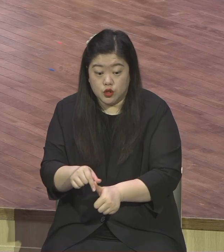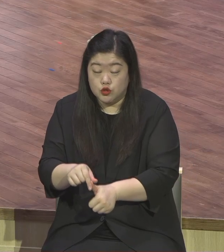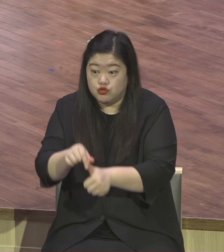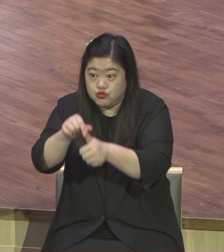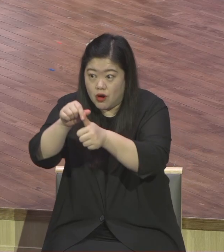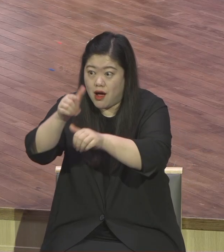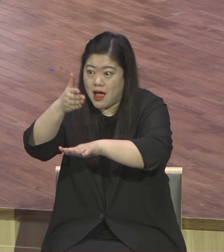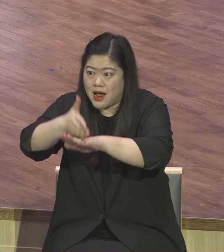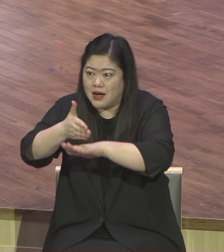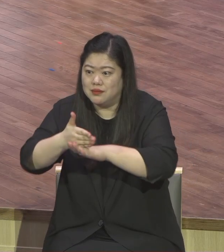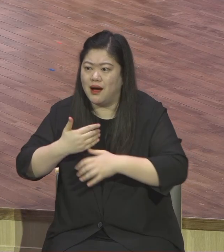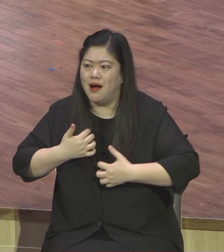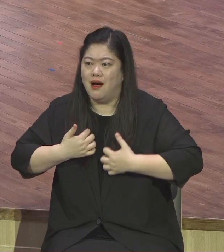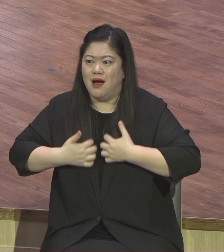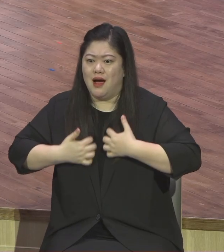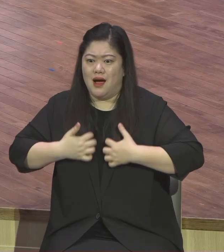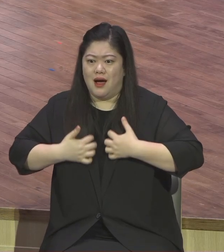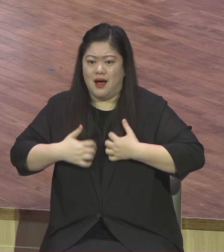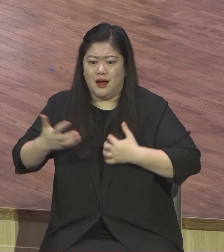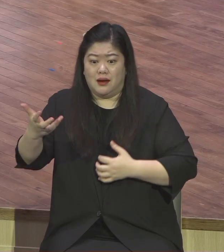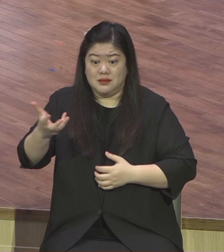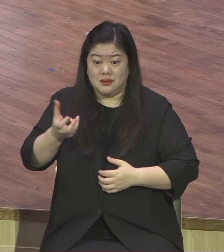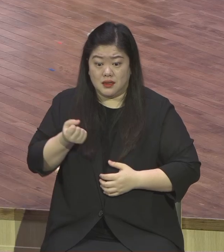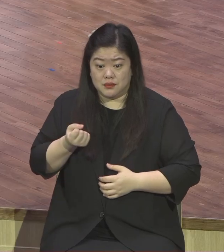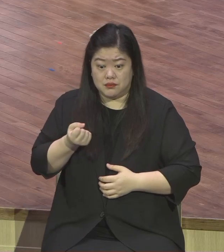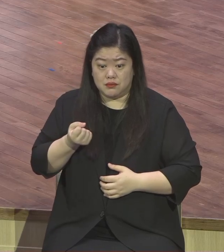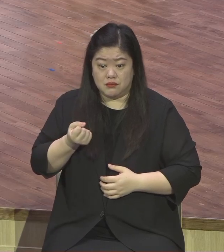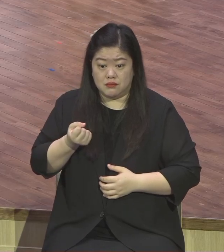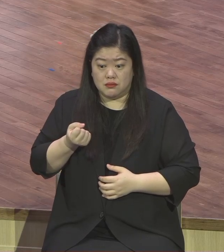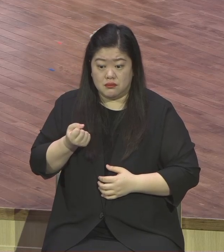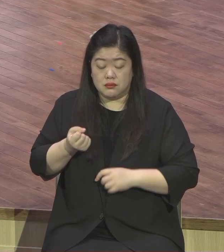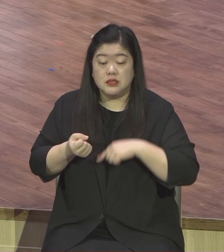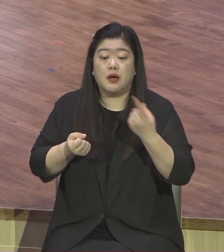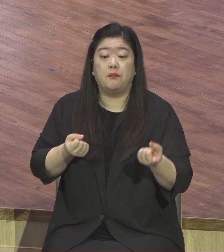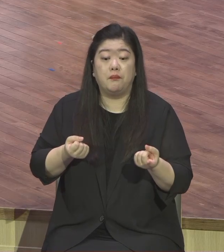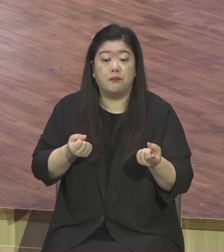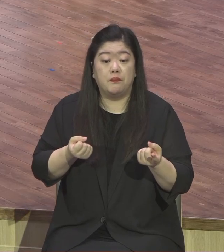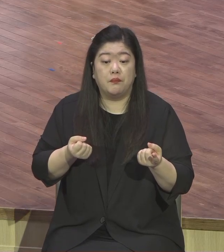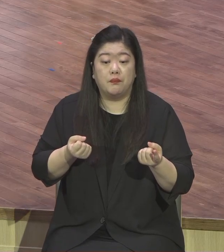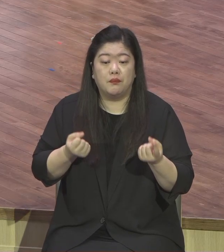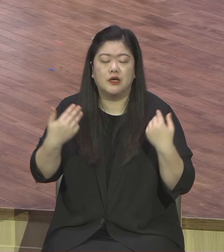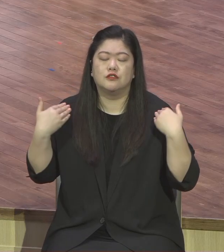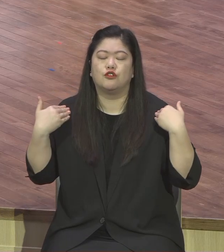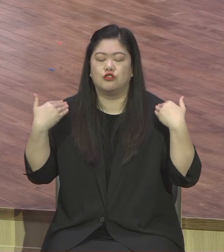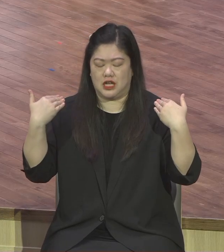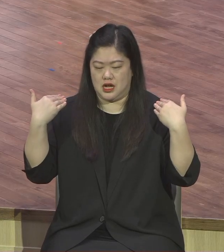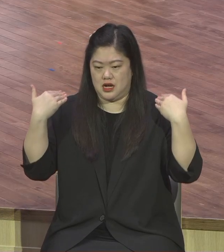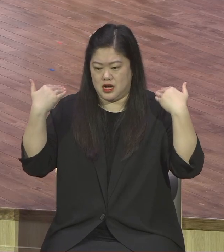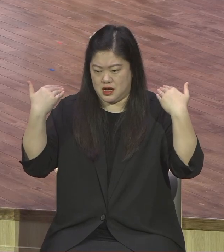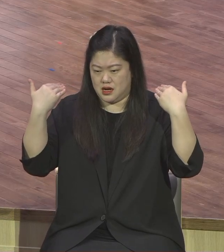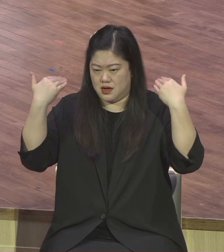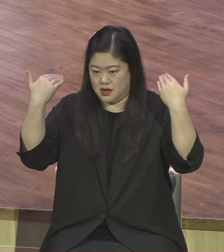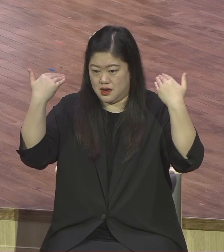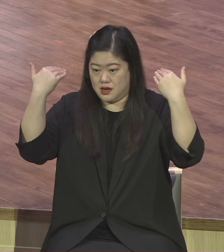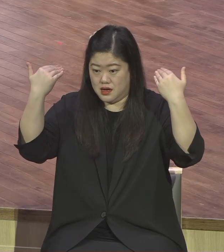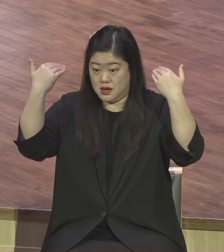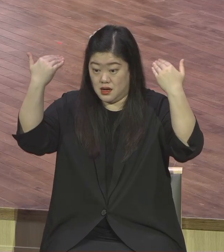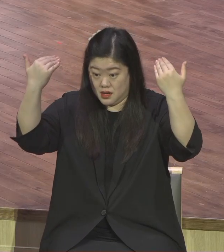거기에 한 걸음 더 나아가서 성장하는 기뻄 구원의 기뻄 성장의 기뻄 그 다음에는 열매맺는 기뻄